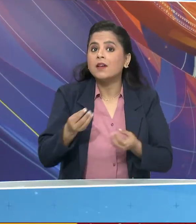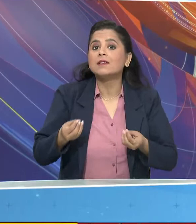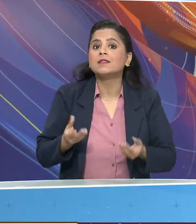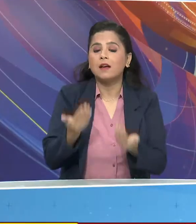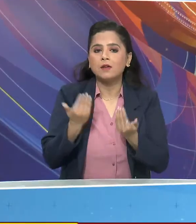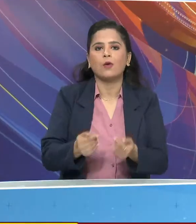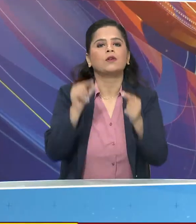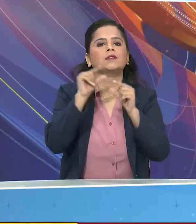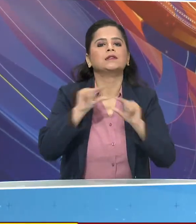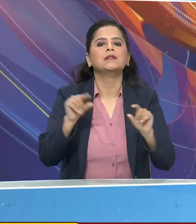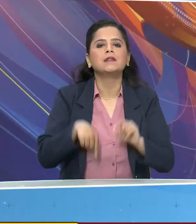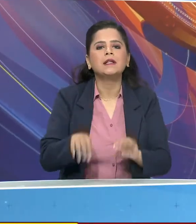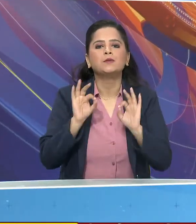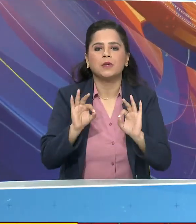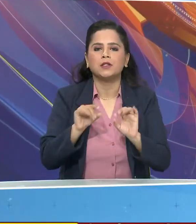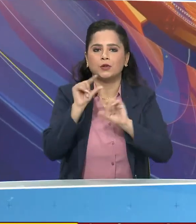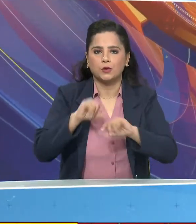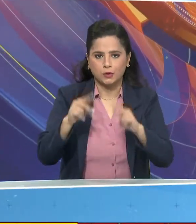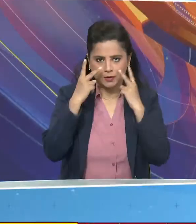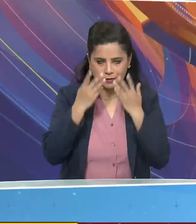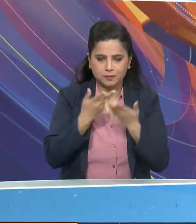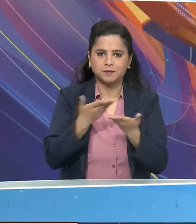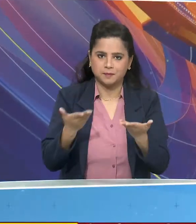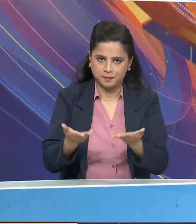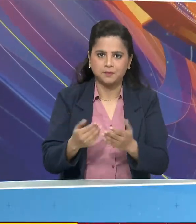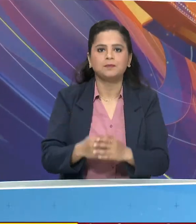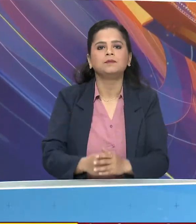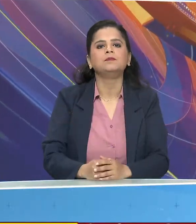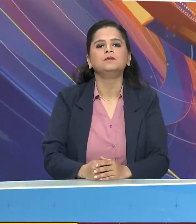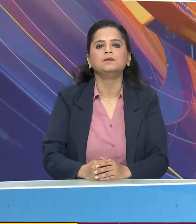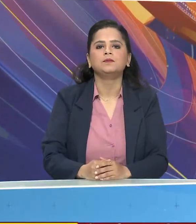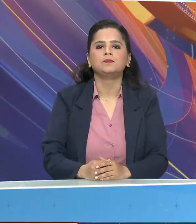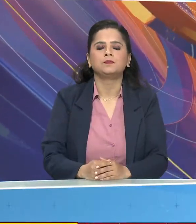विश्वेश समाचार प्रसारण में रुख करते हैं सुर्खियों का